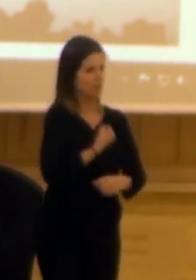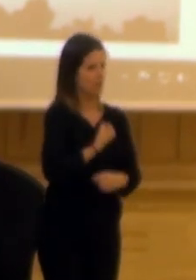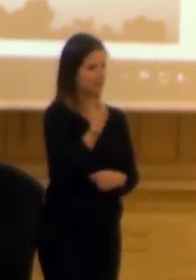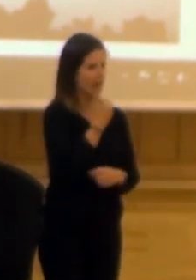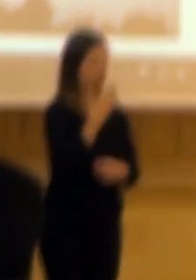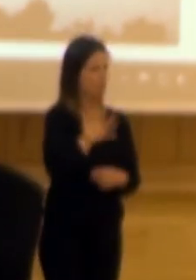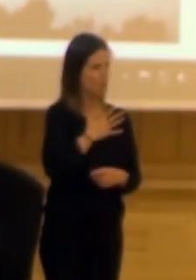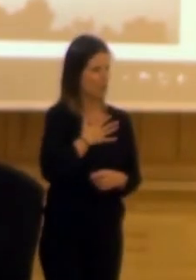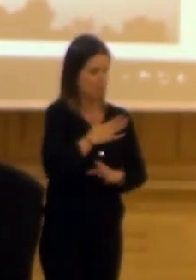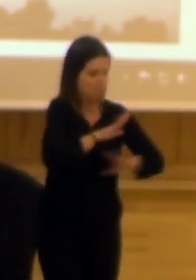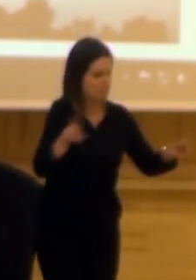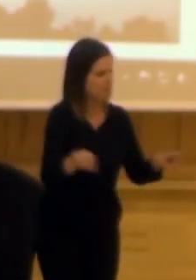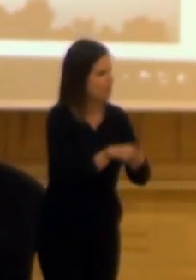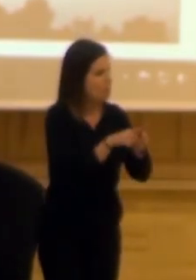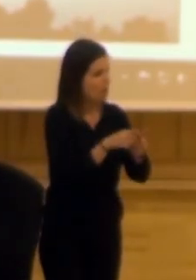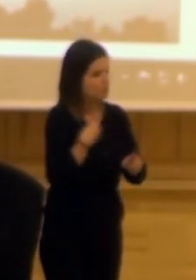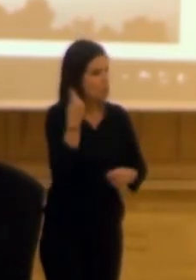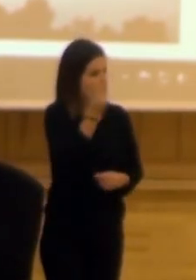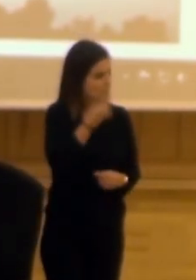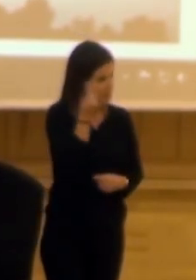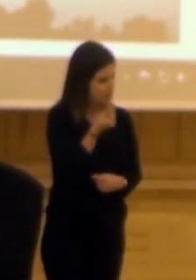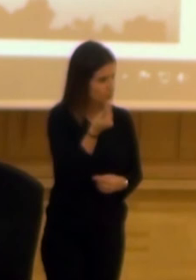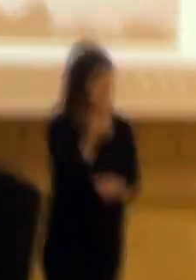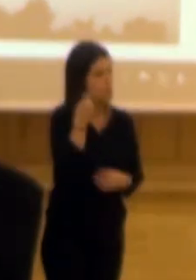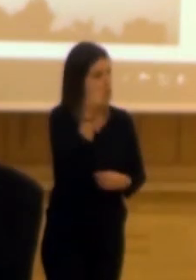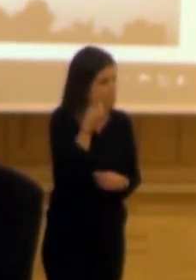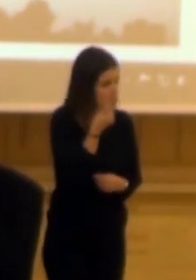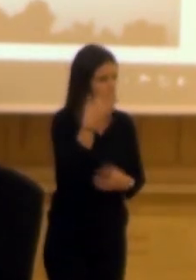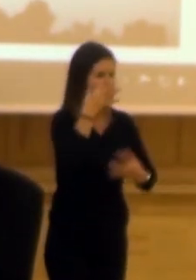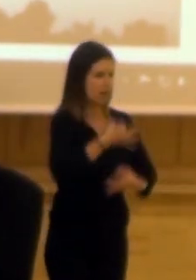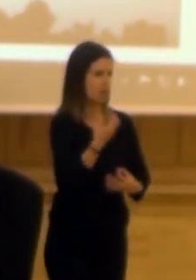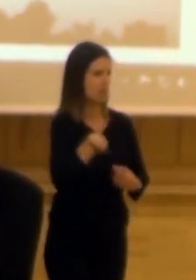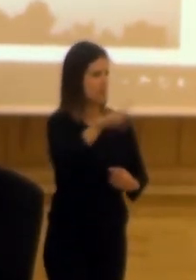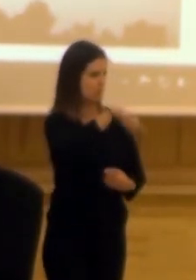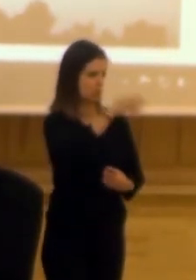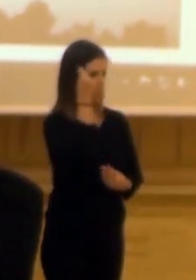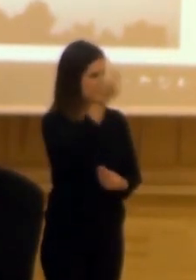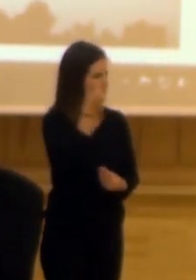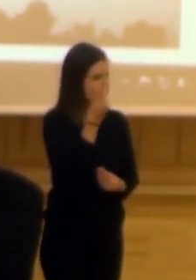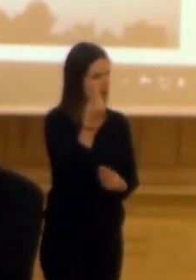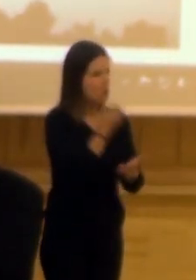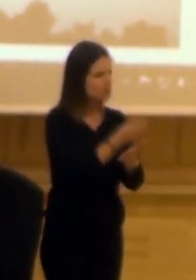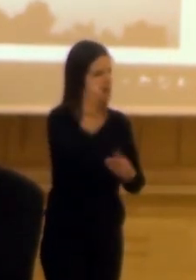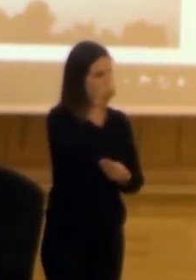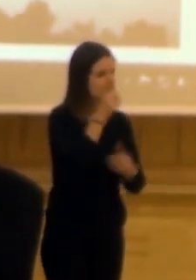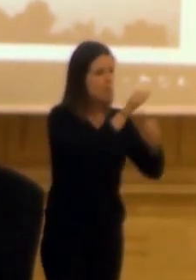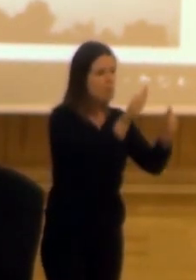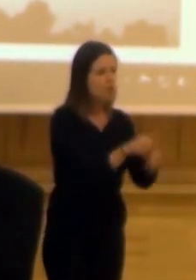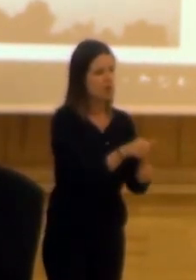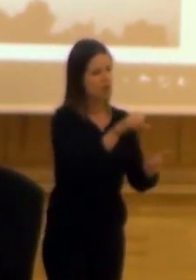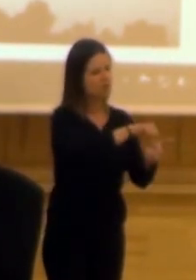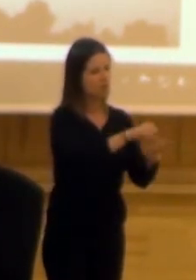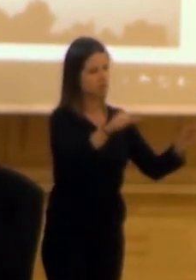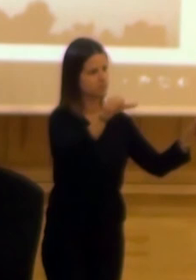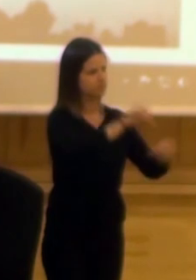dueño pero me da lo mismo es lo que pienso y es lo que creo que hay que pensar y repensar sobre ese modelo que va a cargarse las